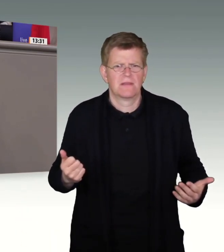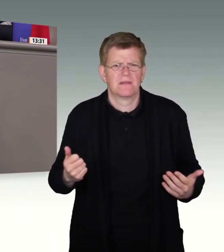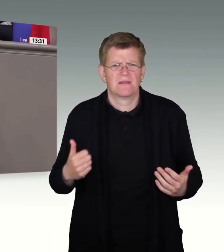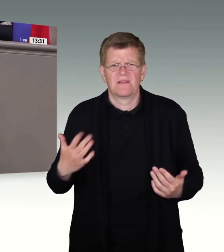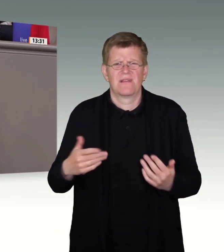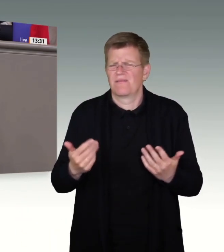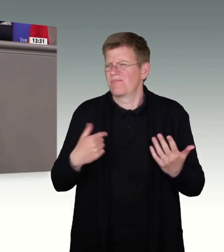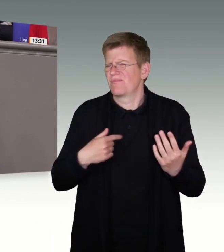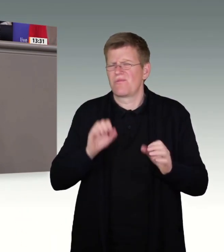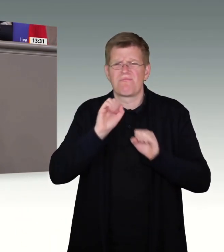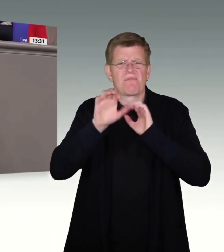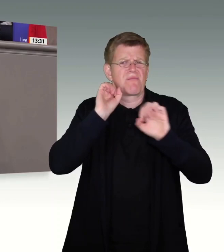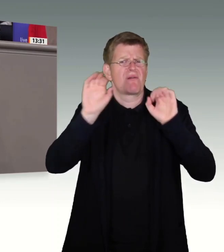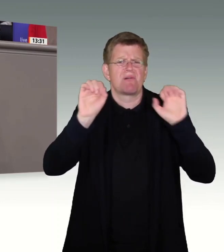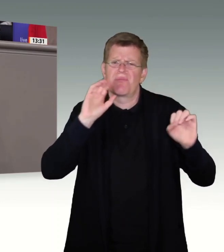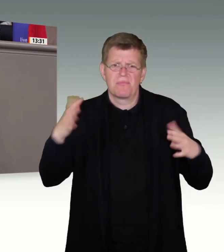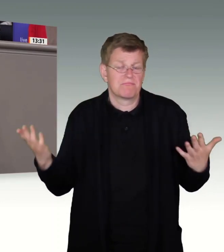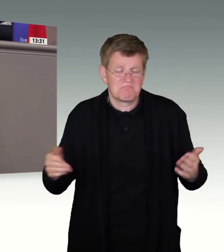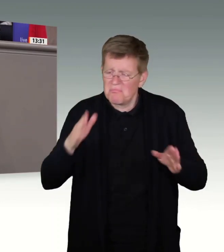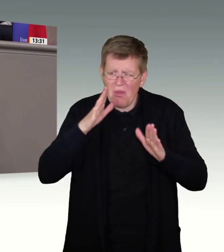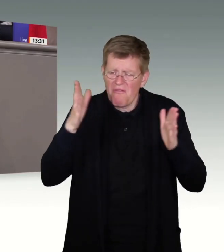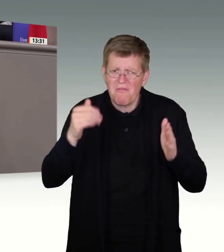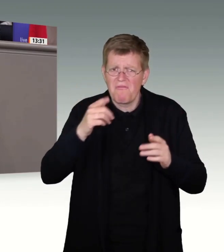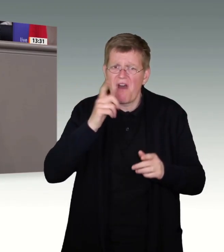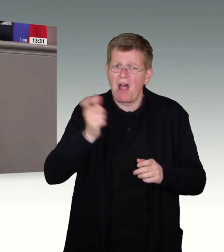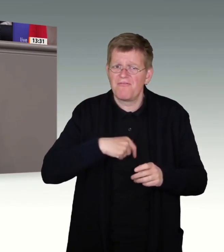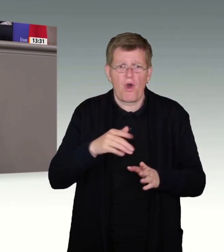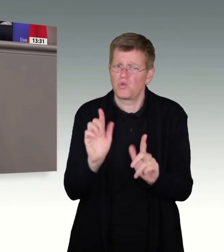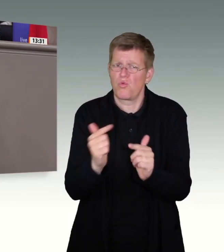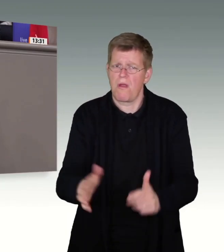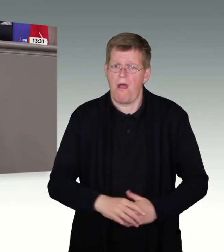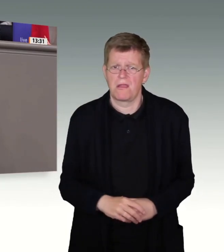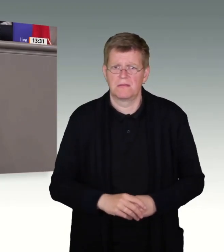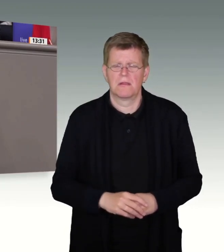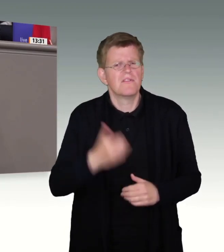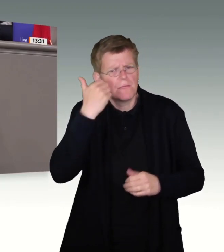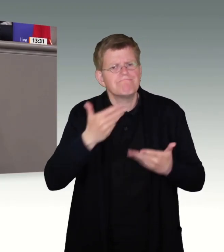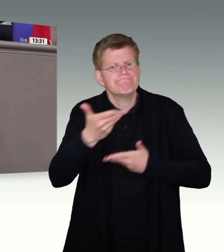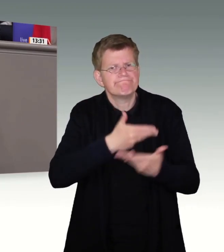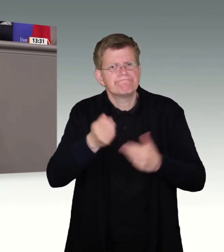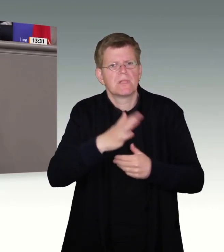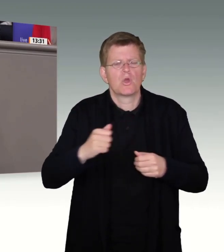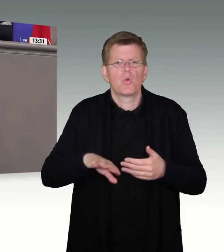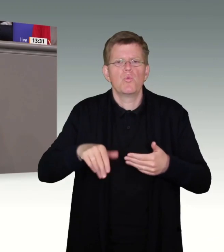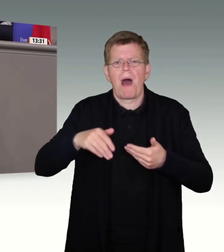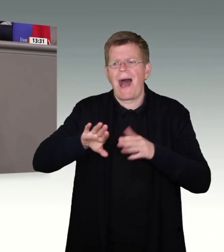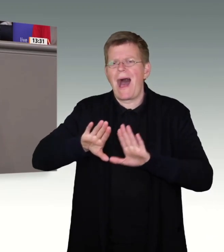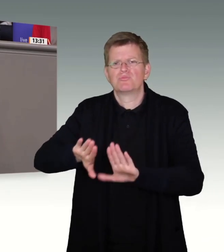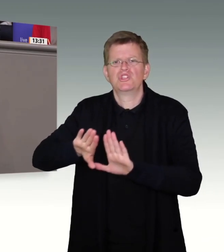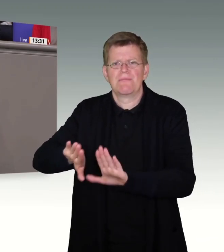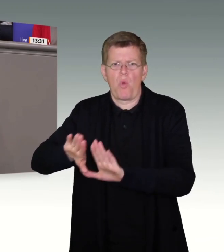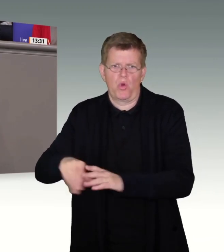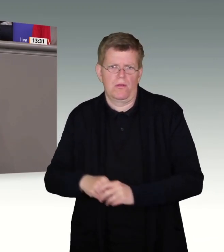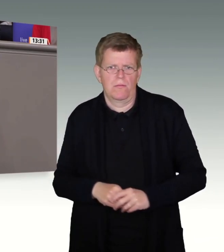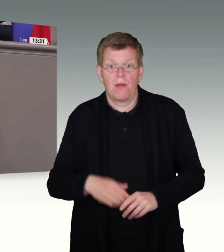pur, und das ist vor allem hochgradig verantwortungslos. Lassen Sie uns über Abschiebungen sprechen, aber nicht anhand